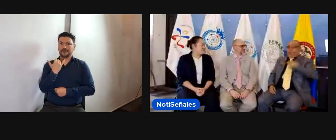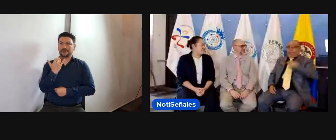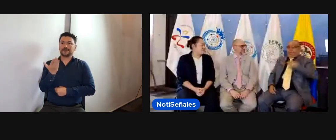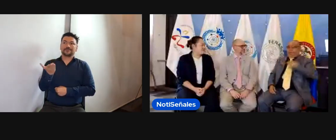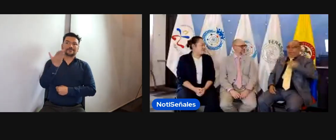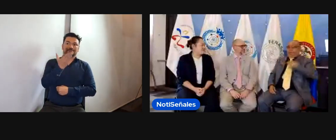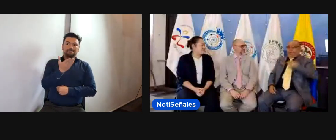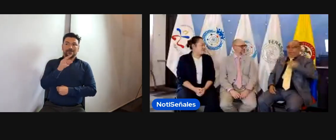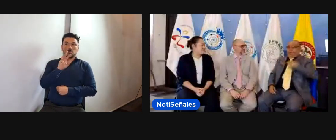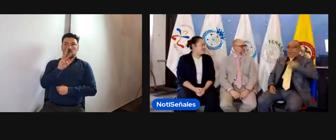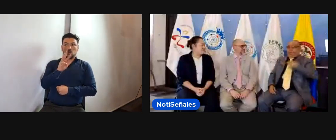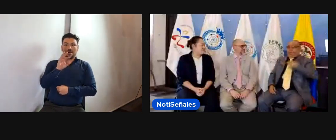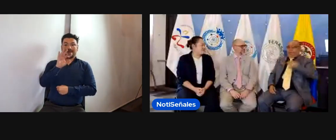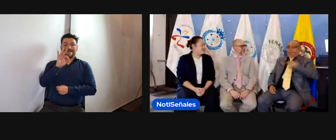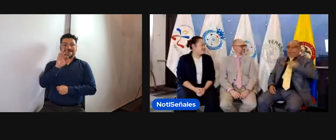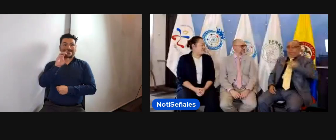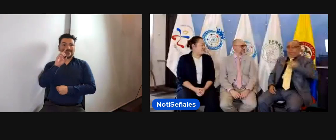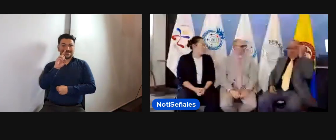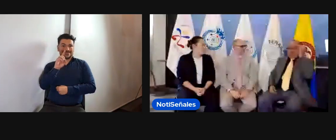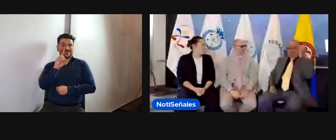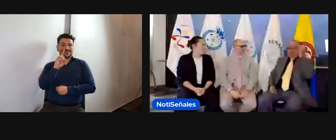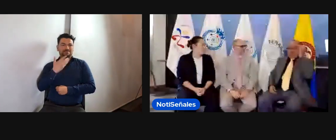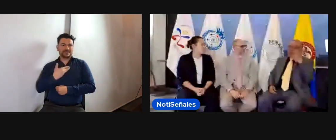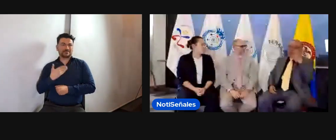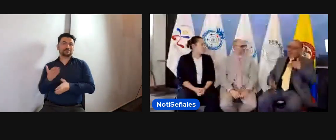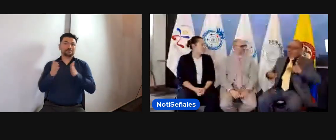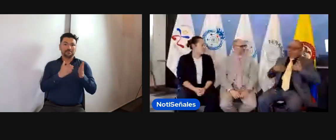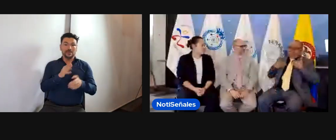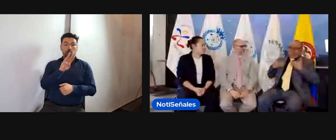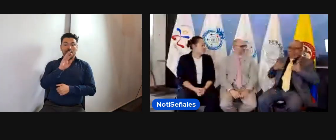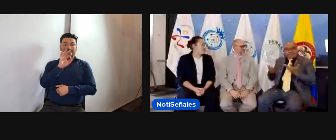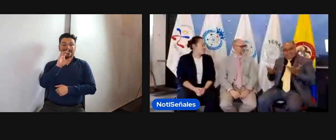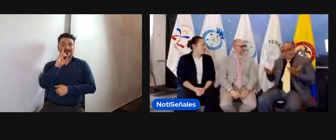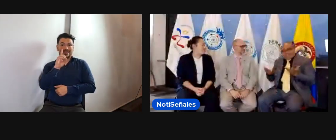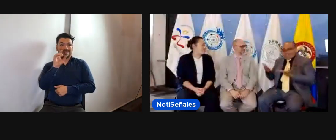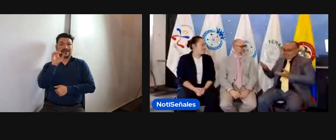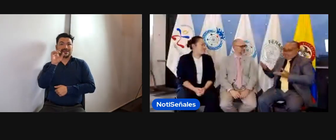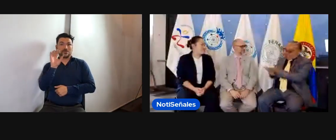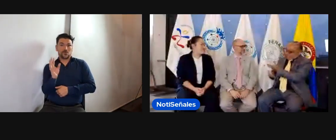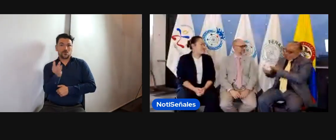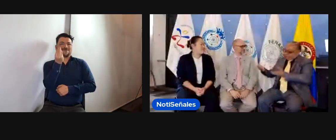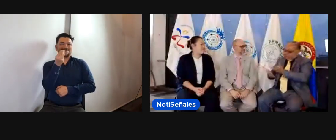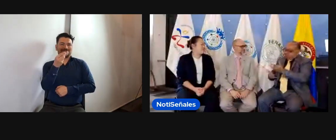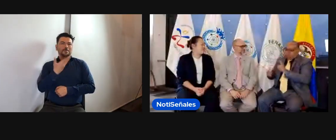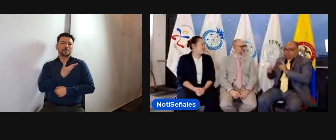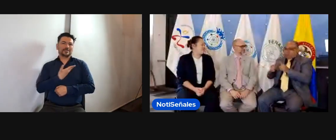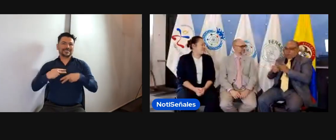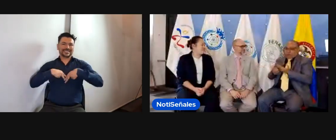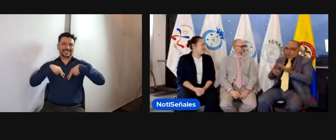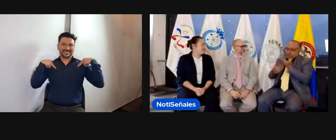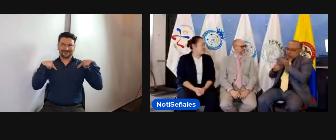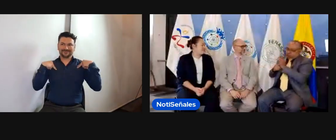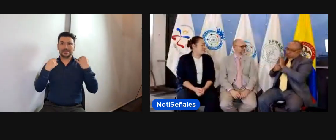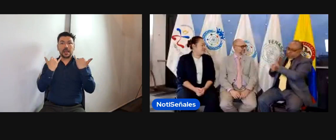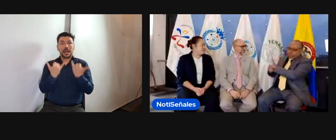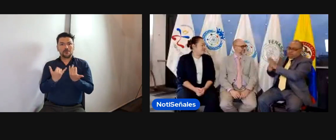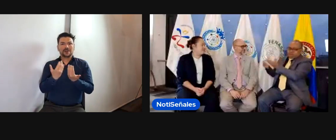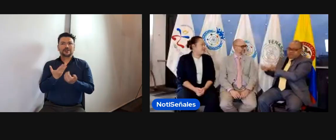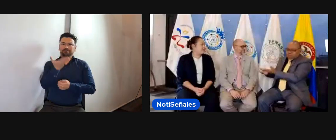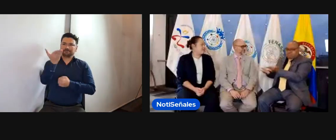presidente de la sección de jóvenes de la WFD. Hoy estamos muy contentos y muy alegres de poder compartir este espacio con